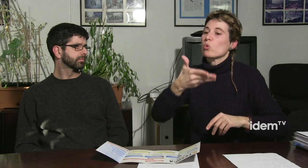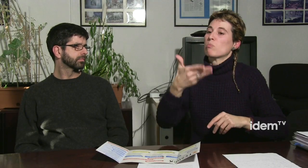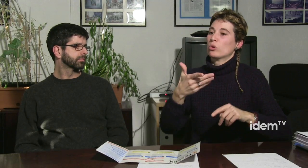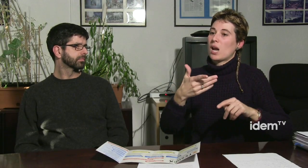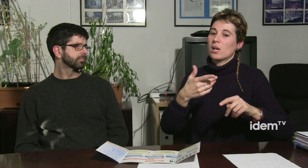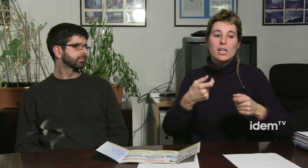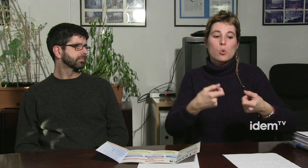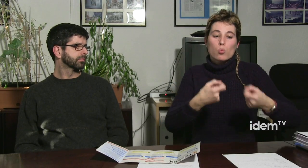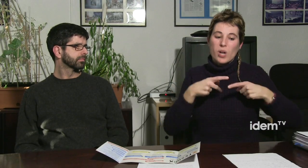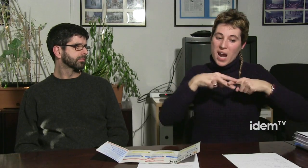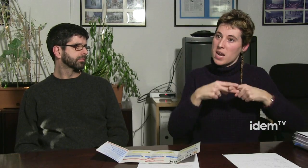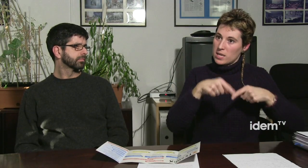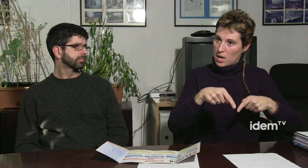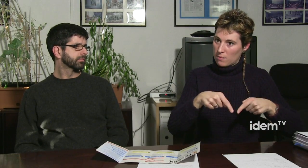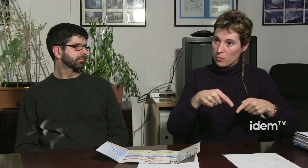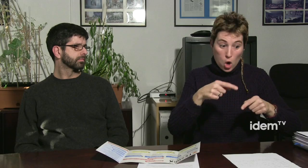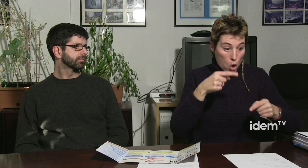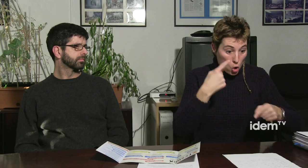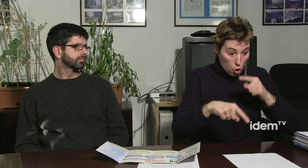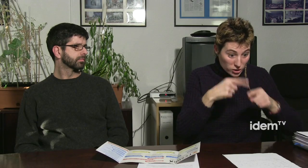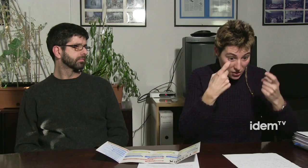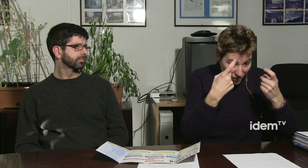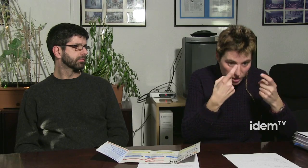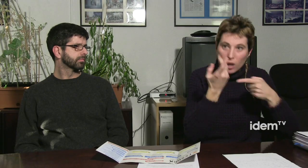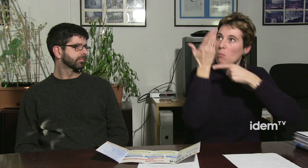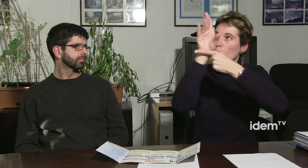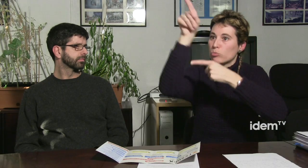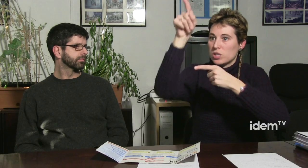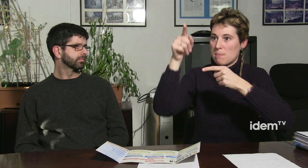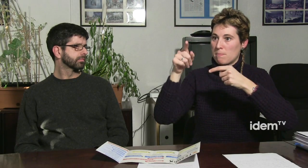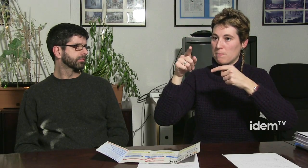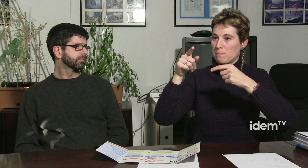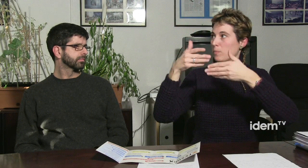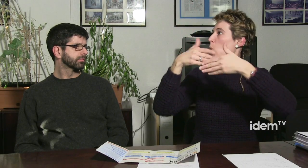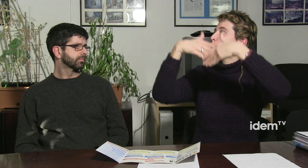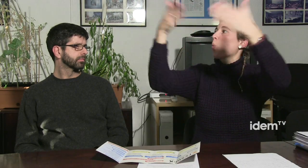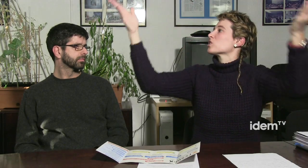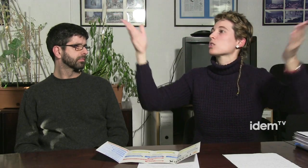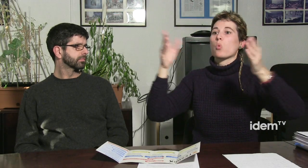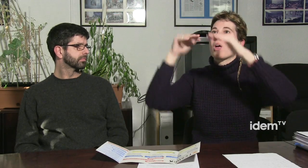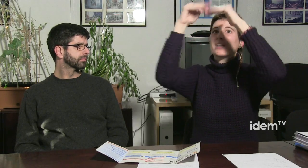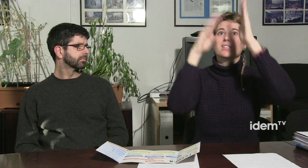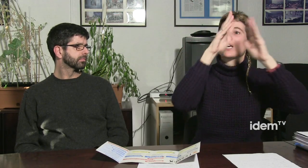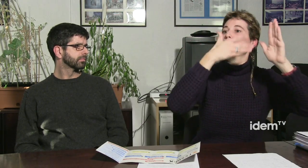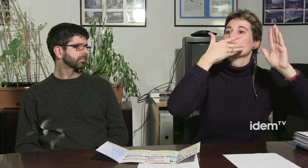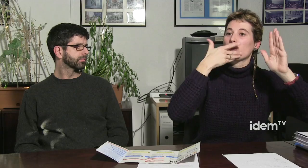Per això pensem que les cinc comissions són molt importants perquè donen una eina de qualsevol cosa que necessitem o